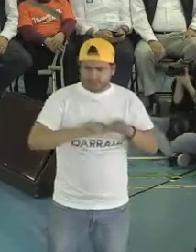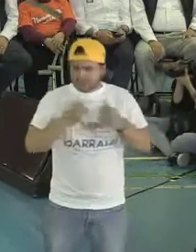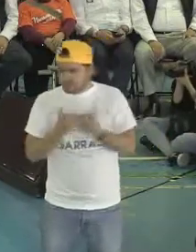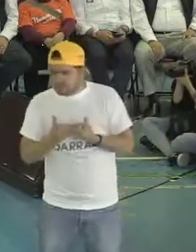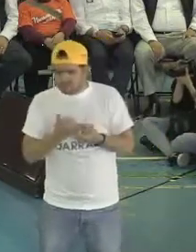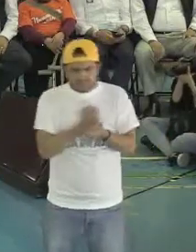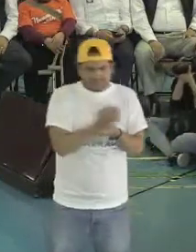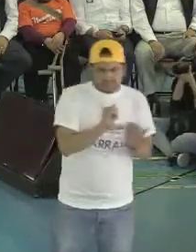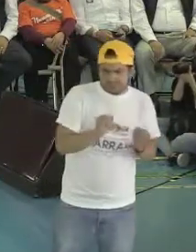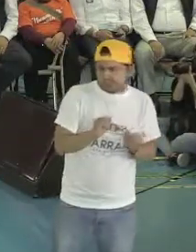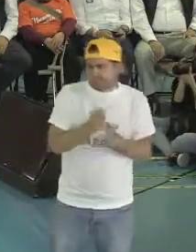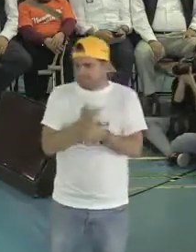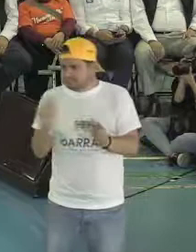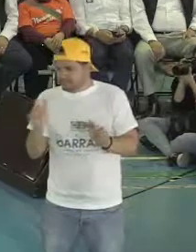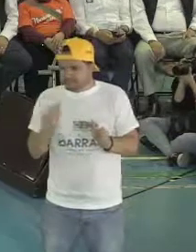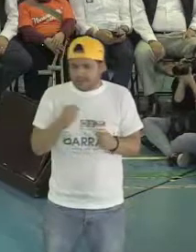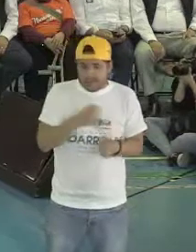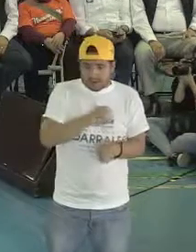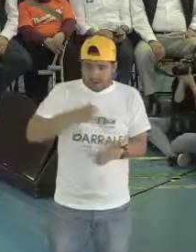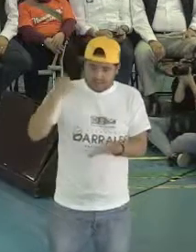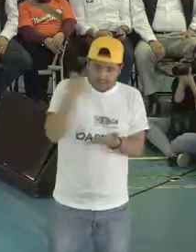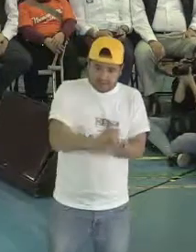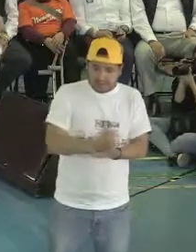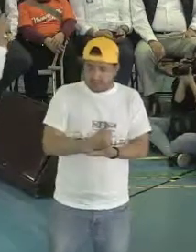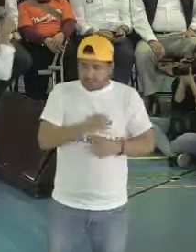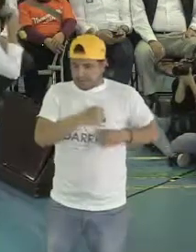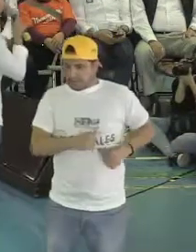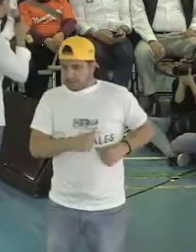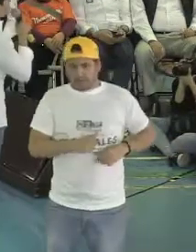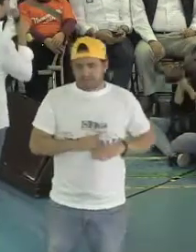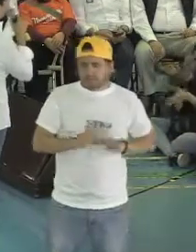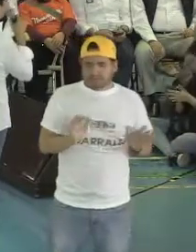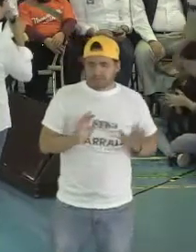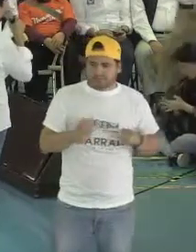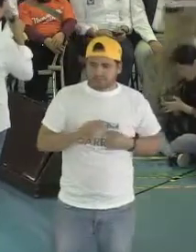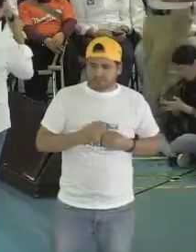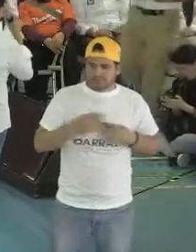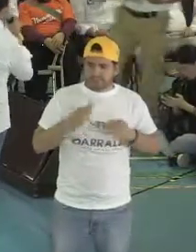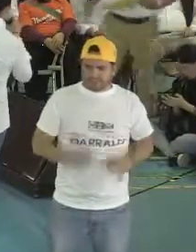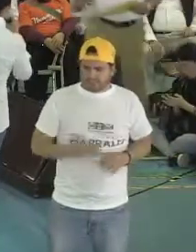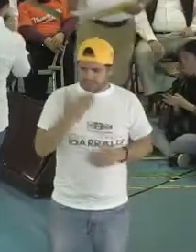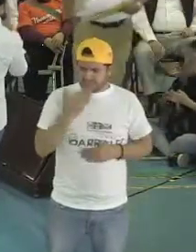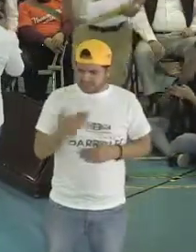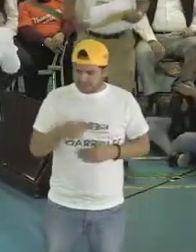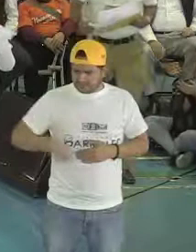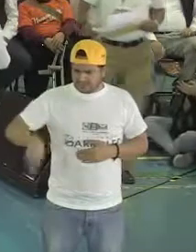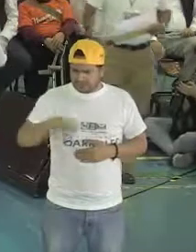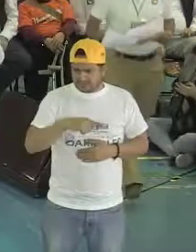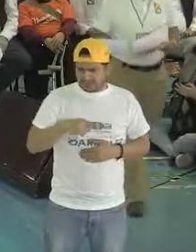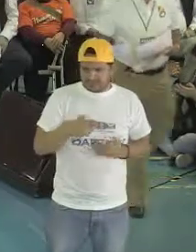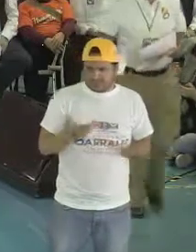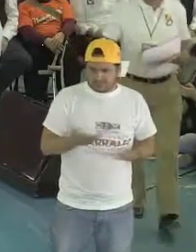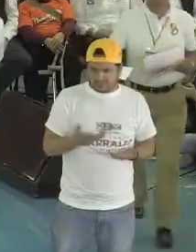a imponerles un traje que no sabemos si les va a quedar o no les va a quedar. Quien nos tiene que ayudar